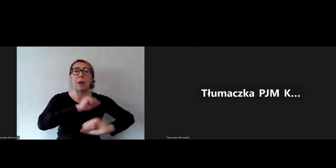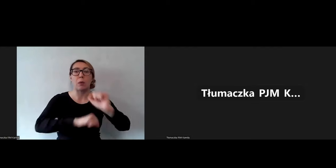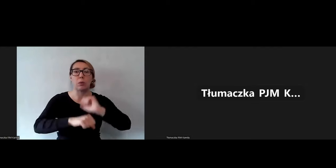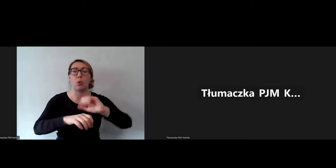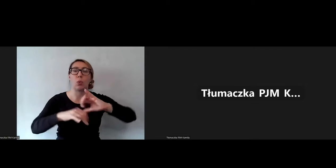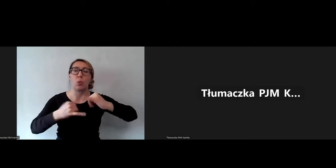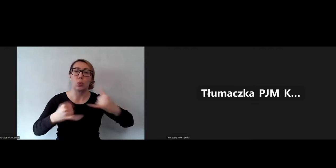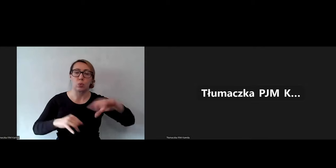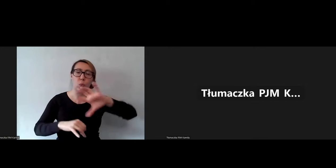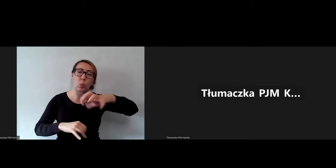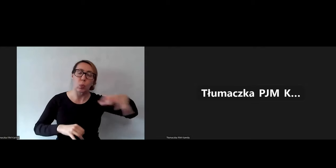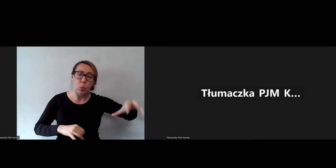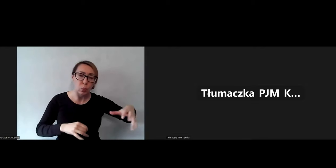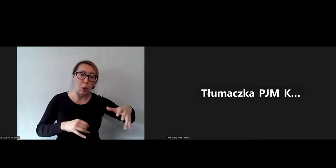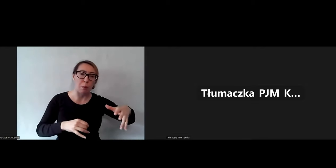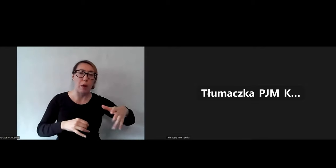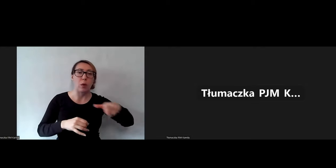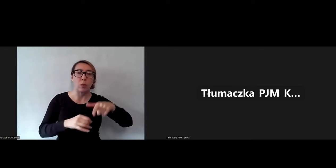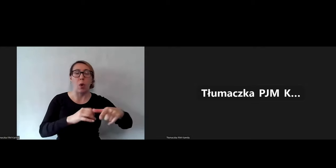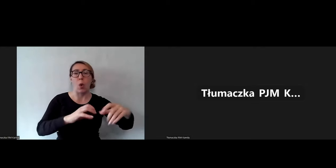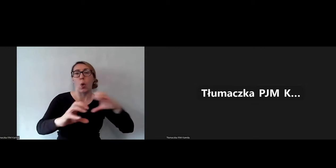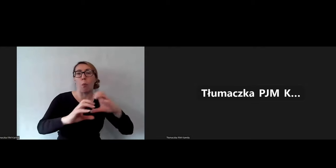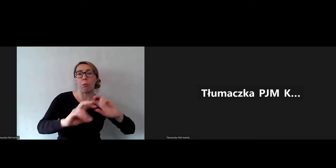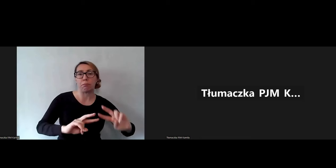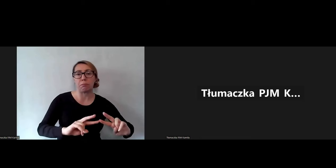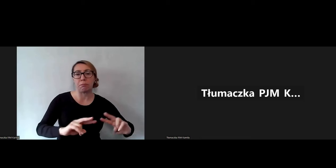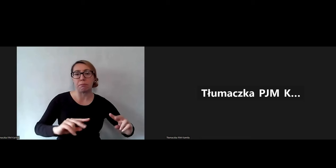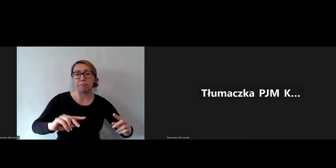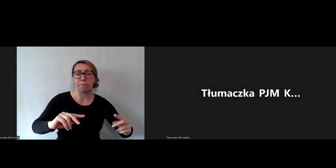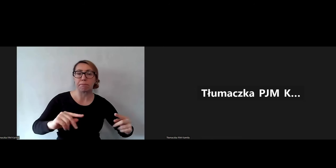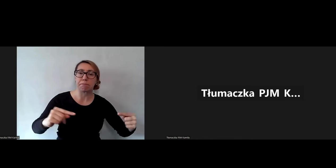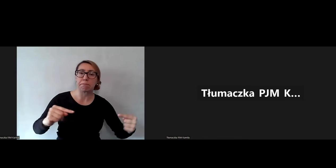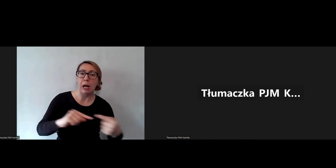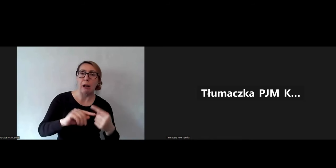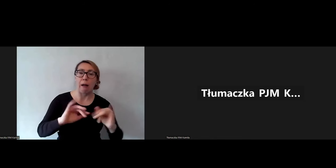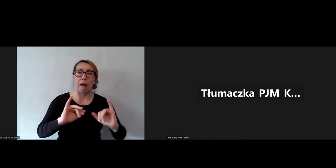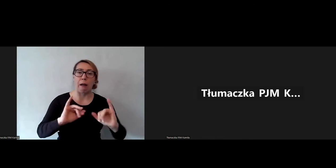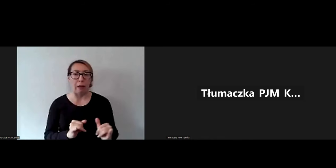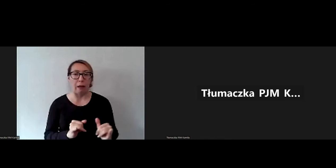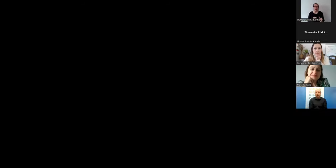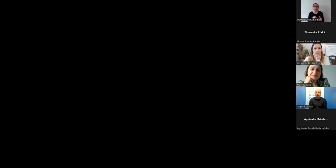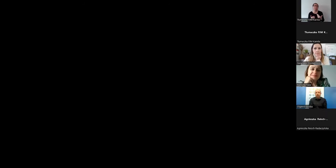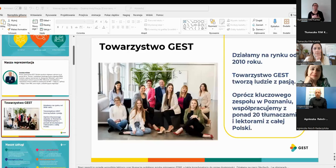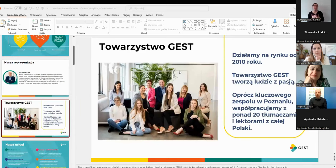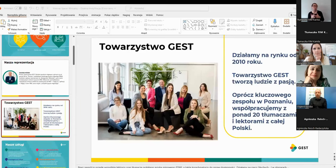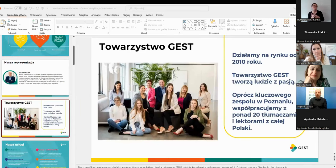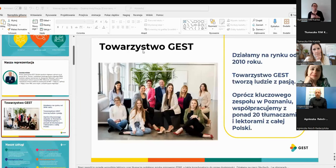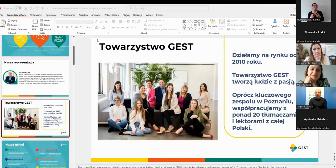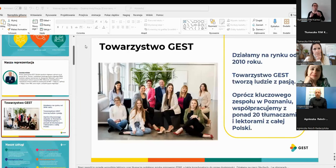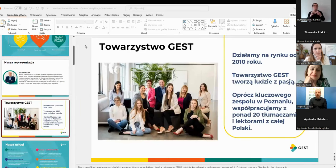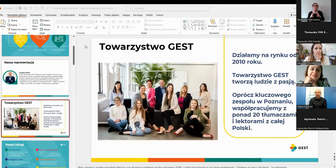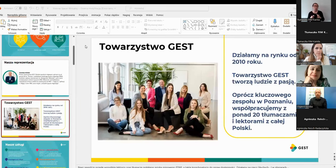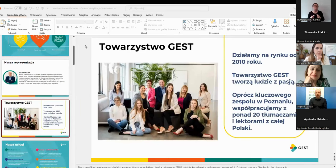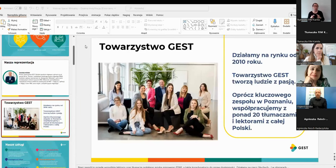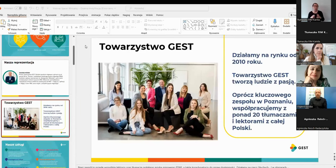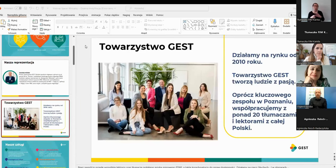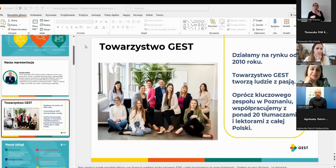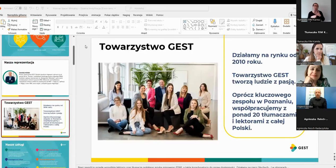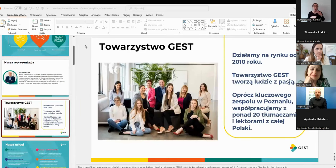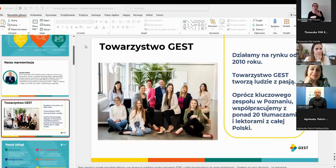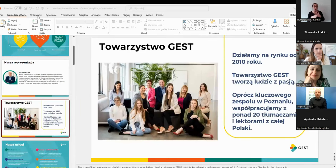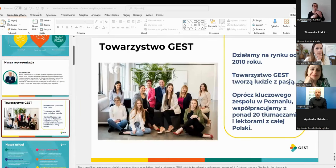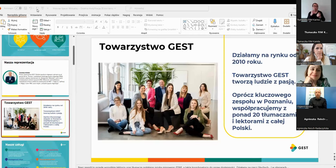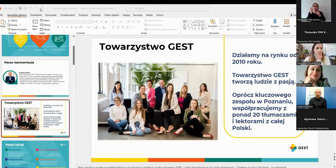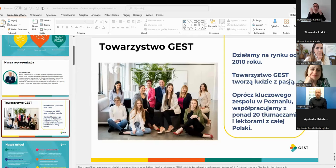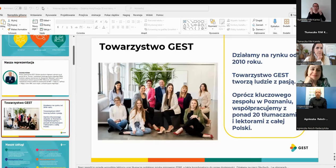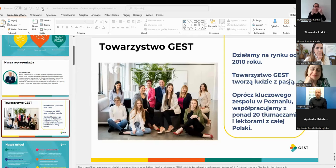obszarach przekłada się na komunikację. No i w związku z tym powstały dalsze jakieś takie inicjatywy.